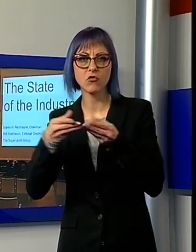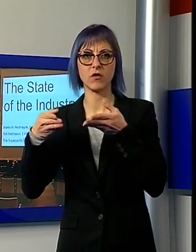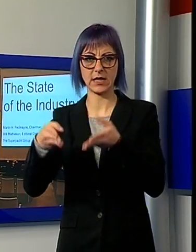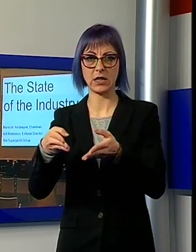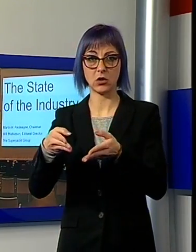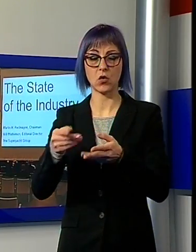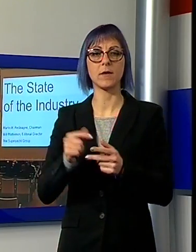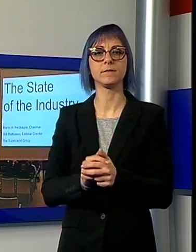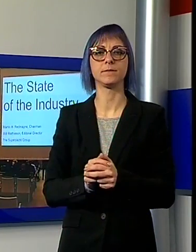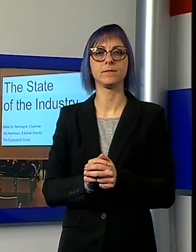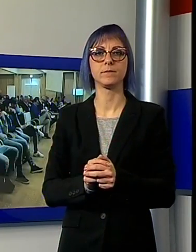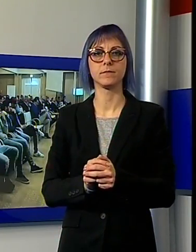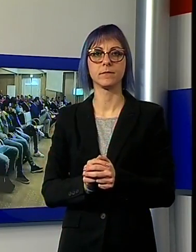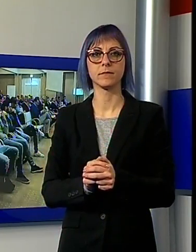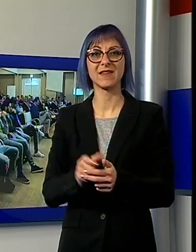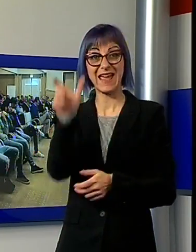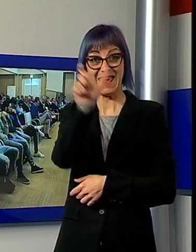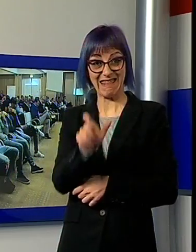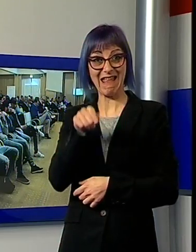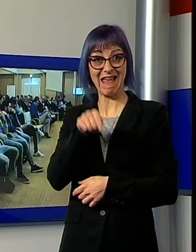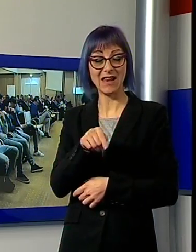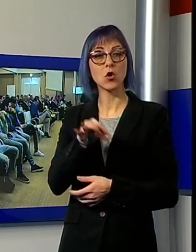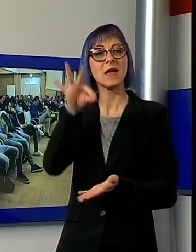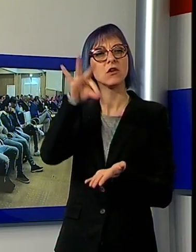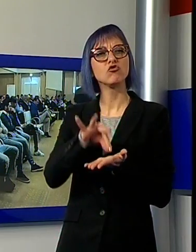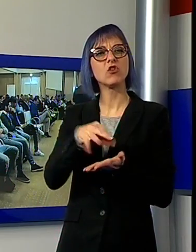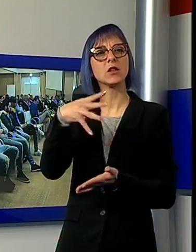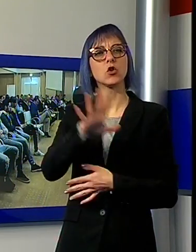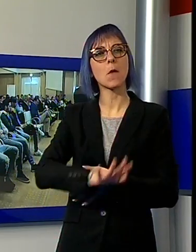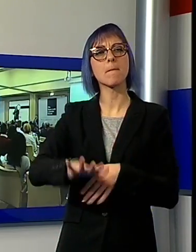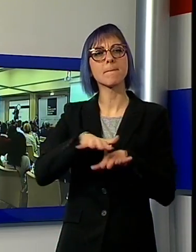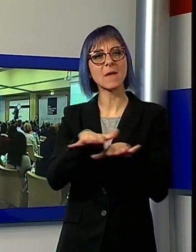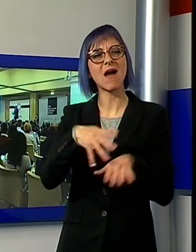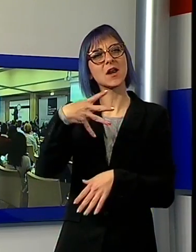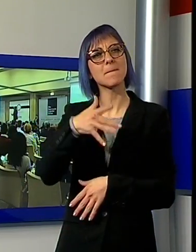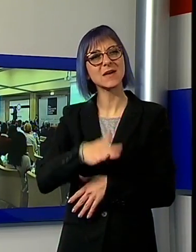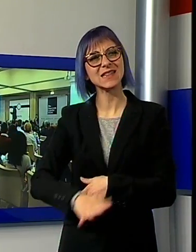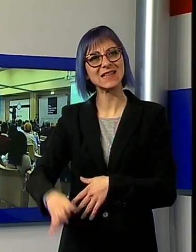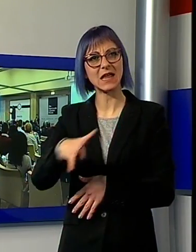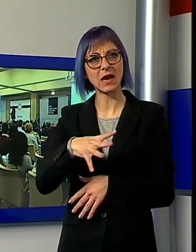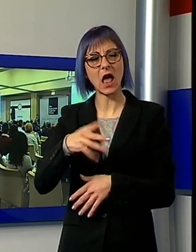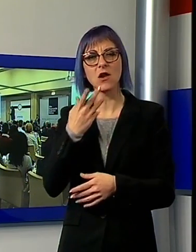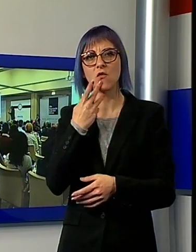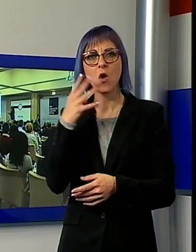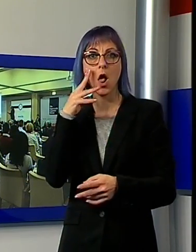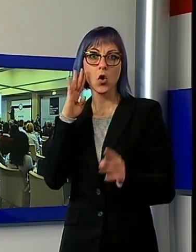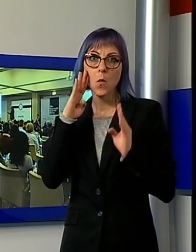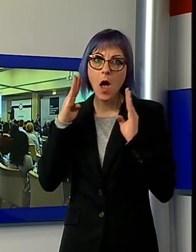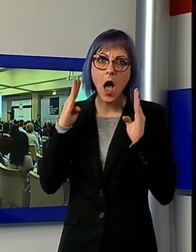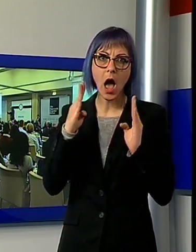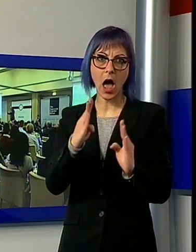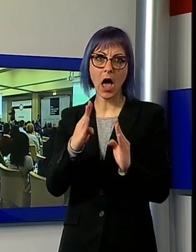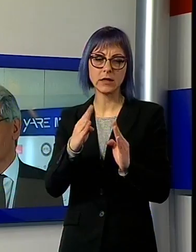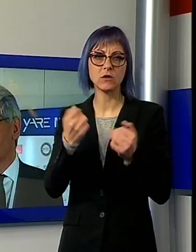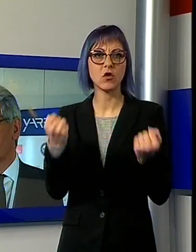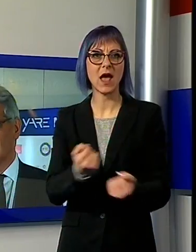qui in Italia, che è il centro del Mediterraneo, un punto di attenzione e di focus delle attività delle